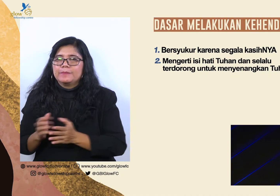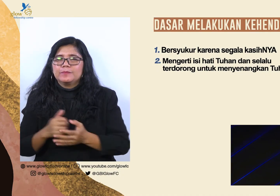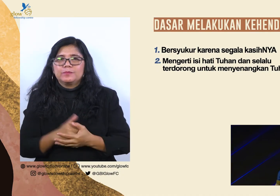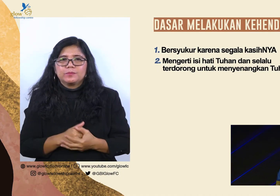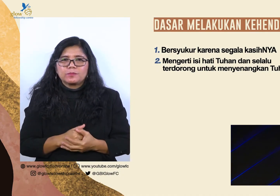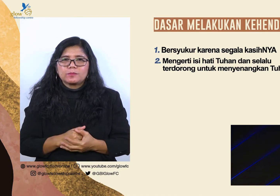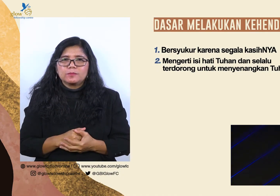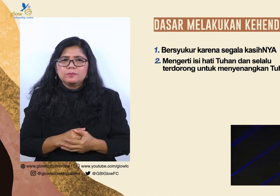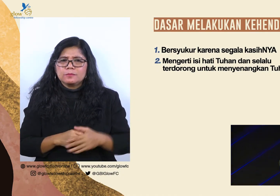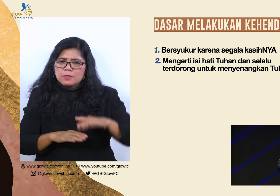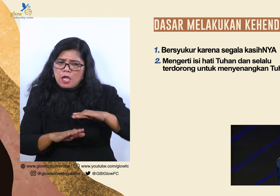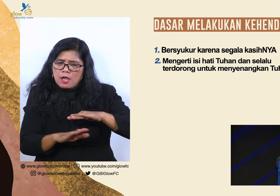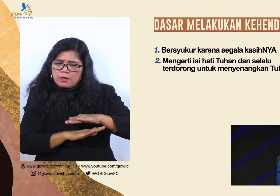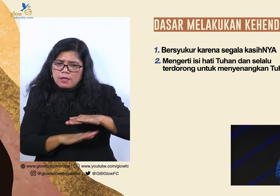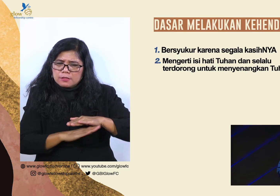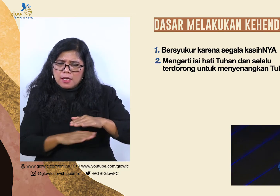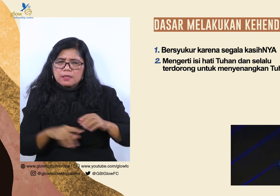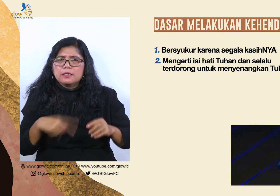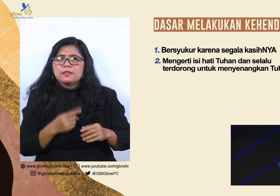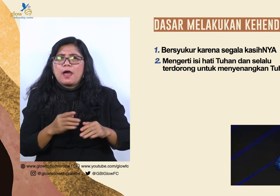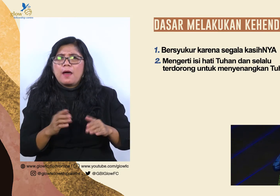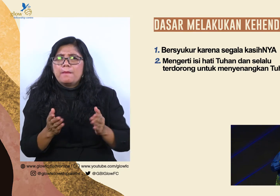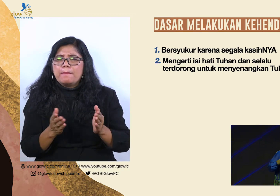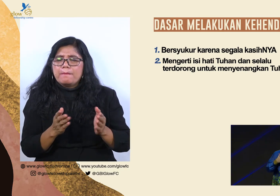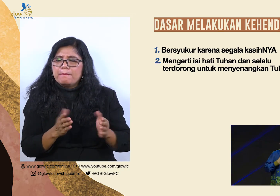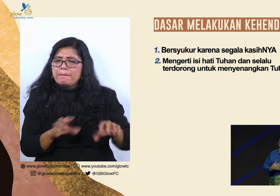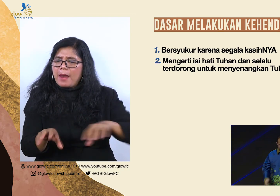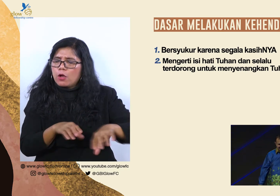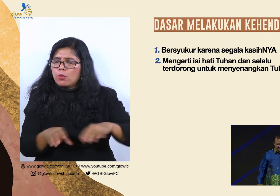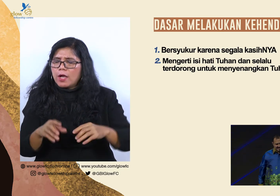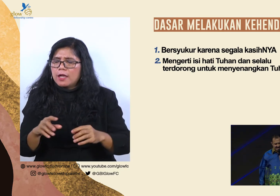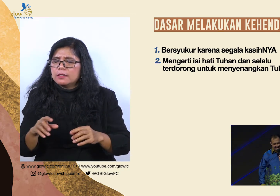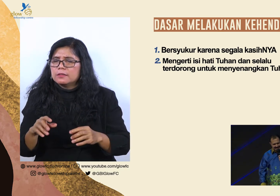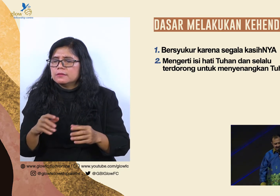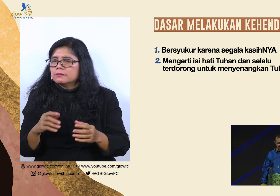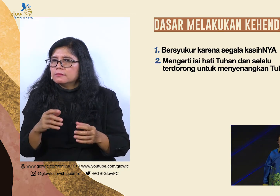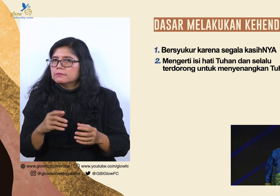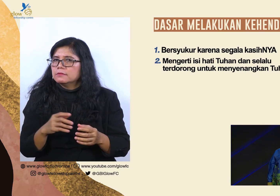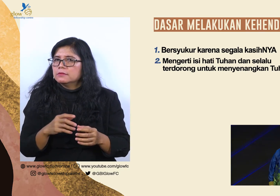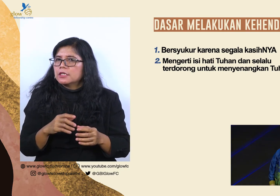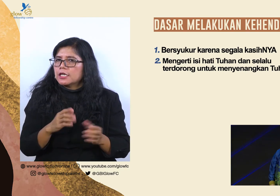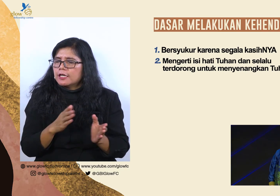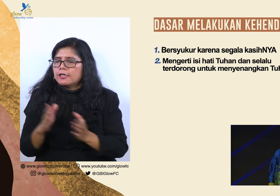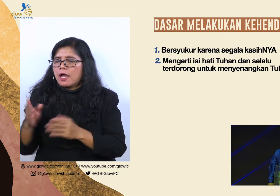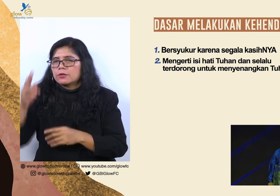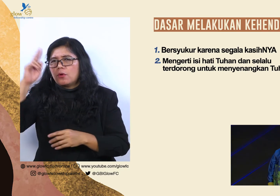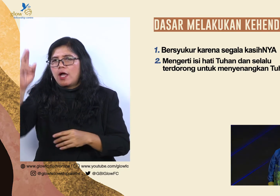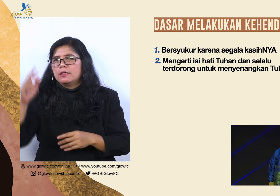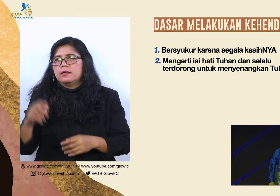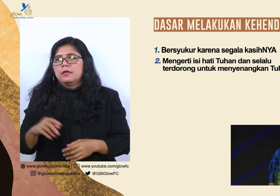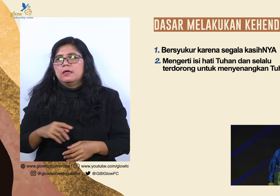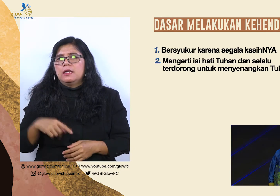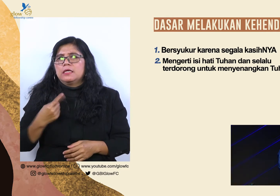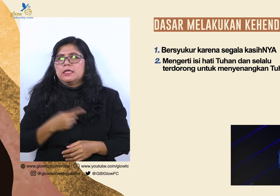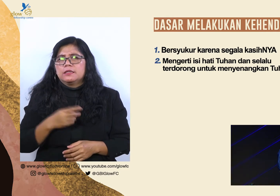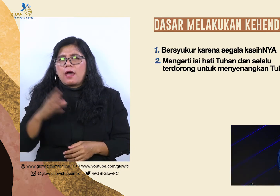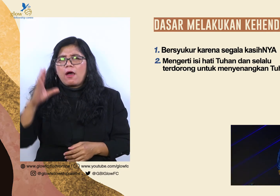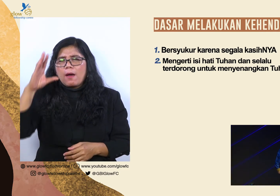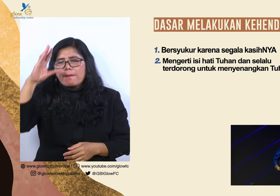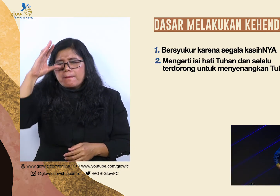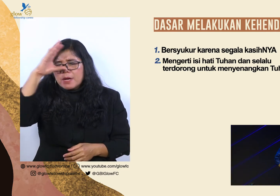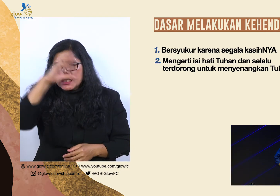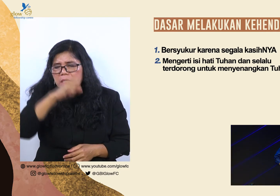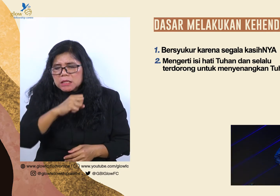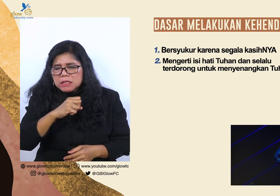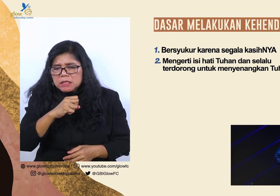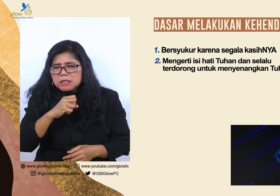Apa dasar kita melakukan kendakalan? Karena kita mengesli isi hati Tuhan. Dan selalu terdorong untuk menyenangkan hati Tuhan. Saya